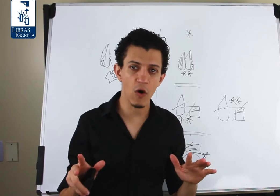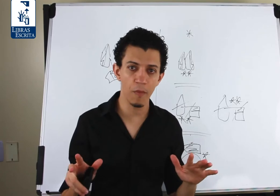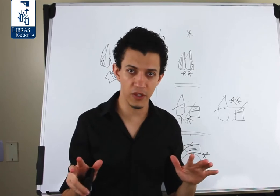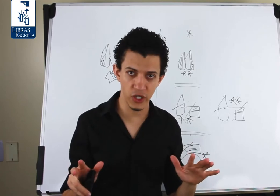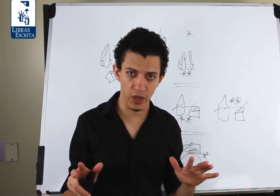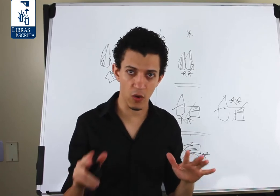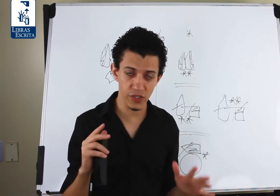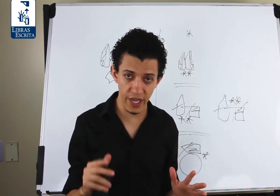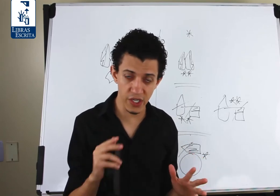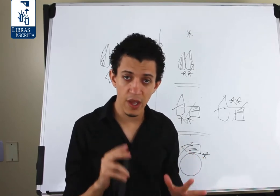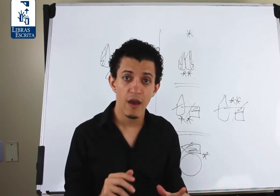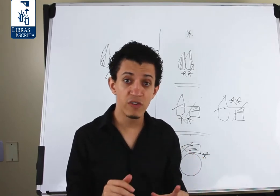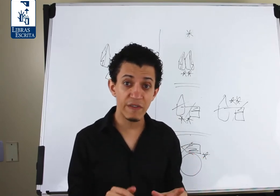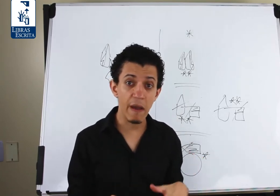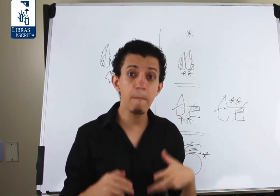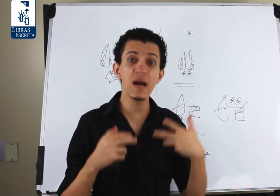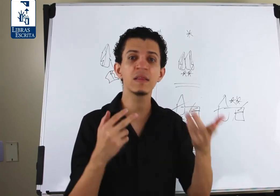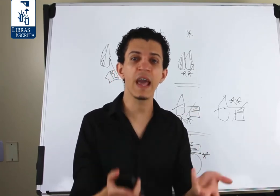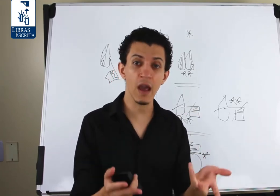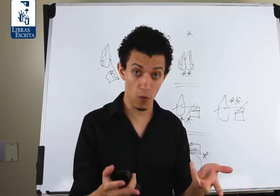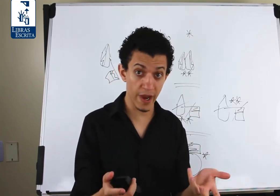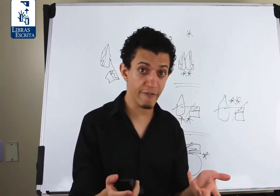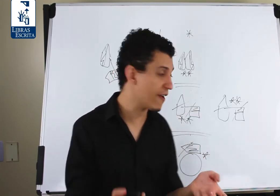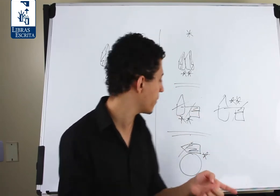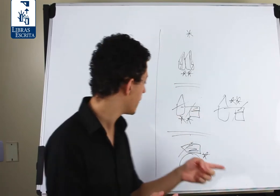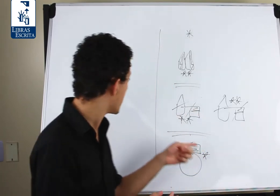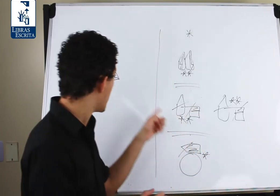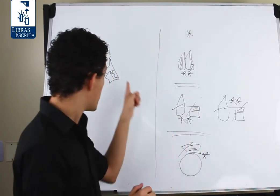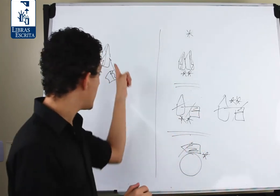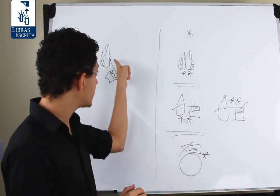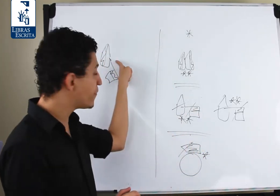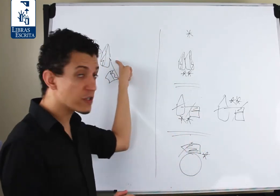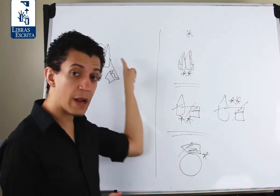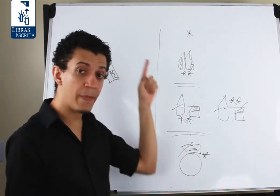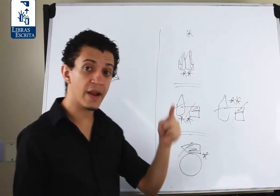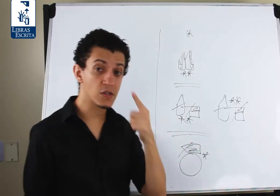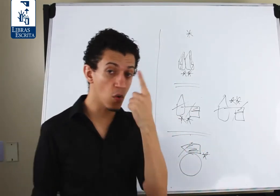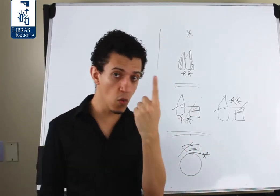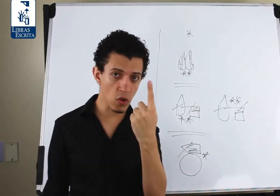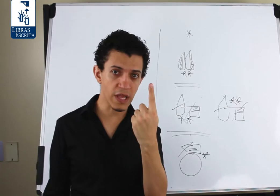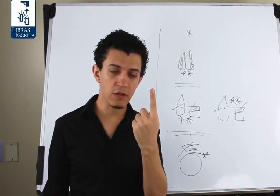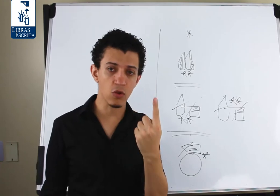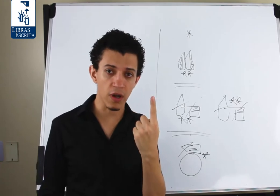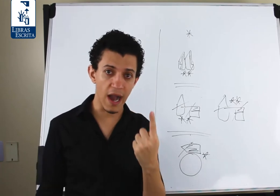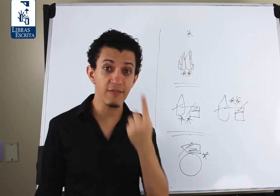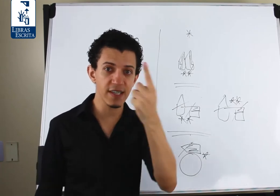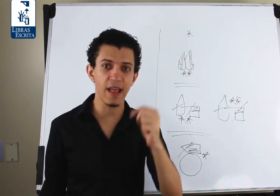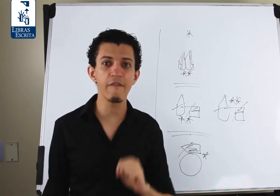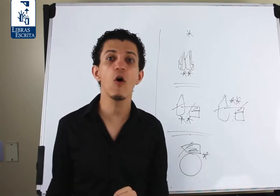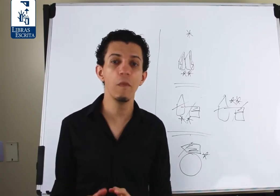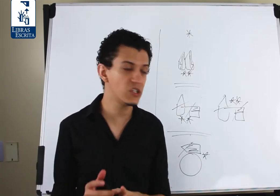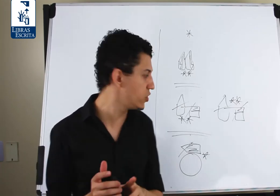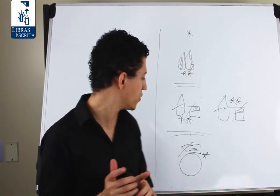omitir. Ou seja, você vai manter o grafema. Mas se for apenas um contato tocar, você deve omiti-lo.